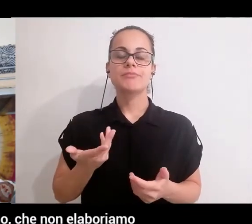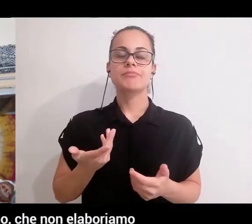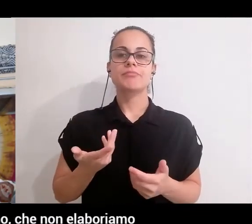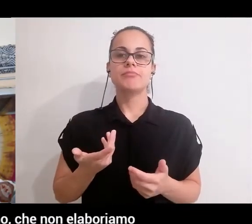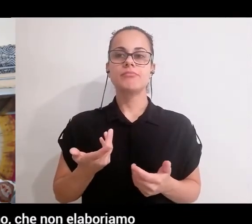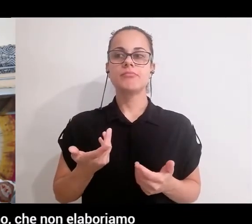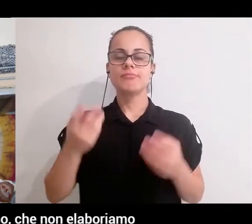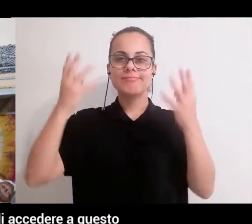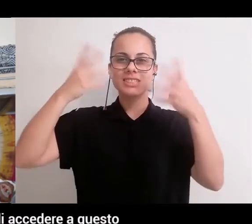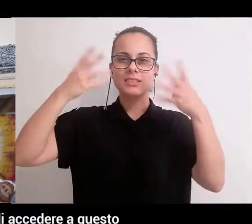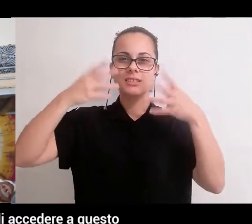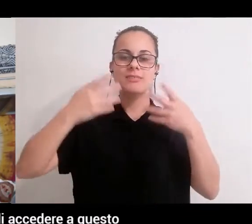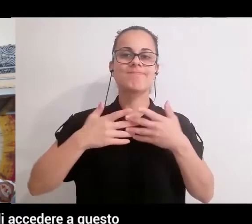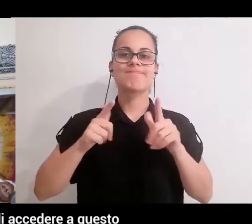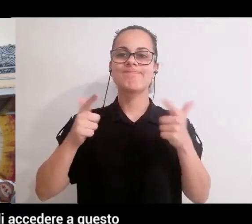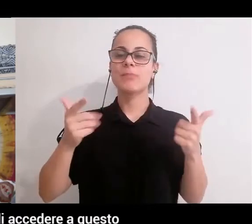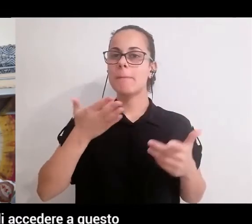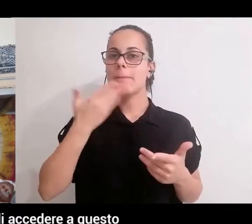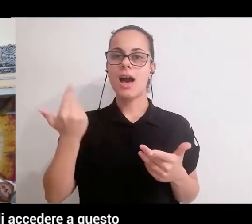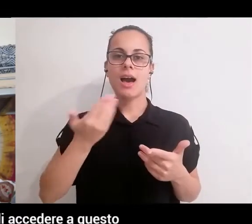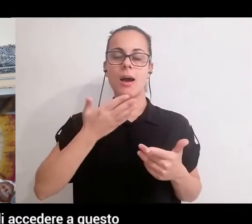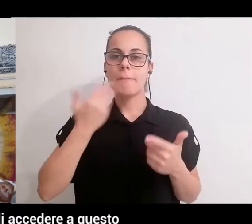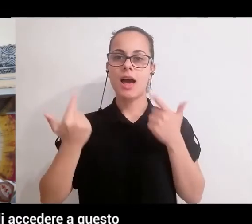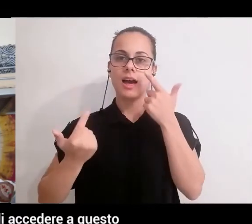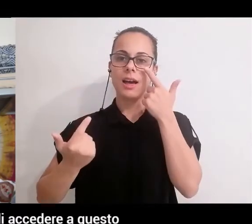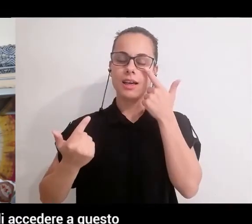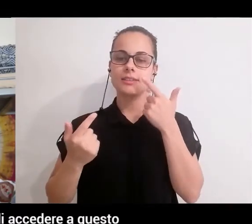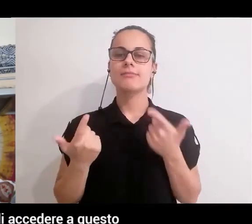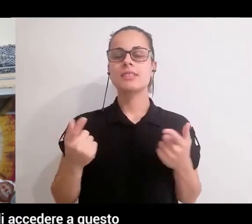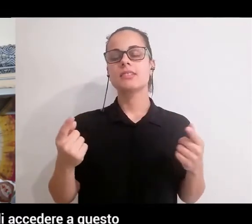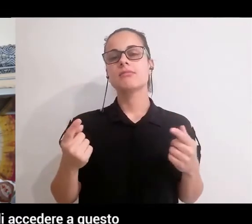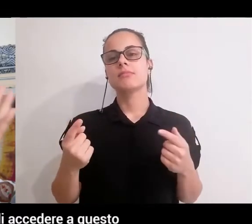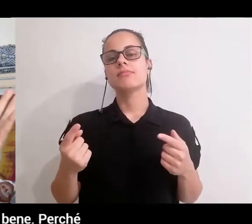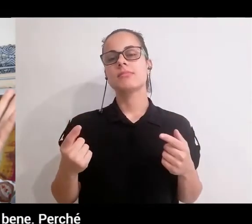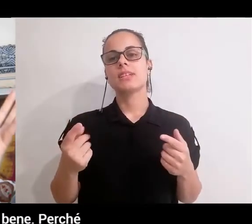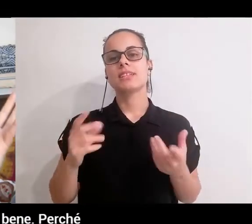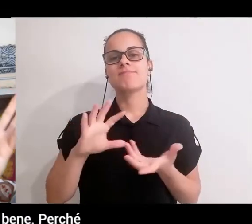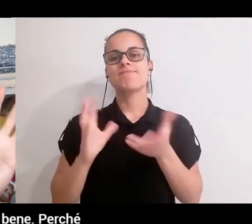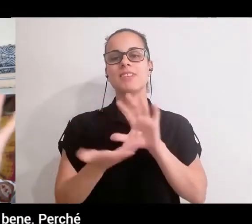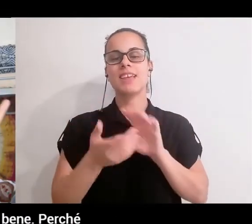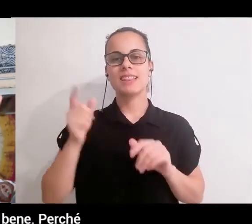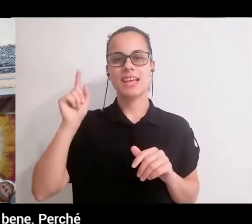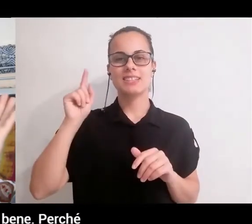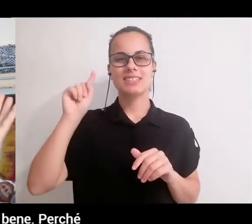guardiamo, che non elaboriamo all'interno di noi, che non ci consentono di accedere a questo bacino